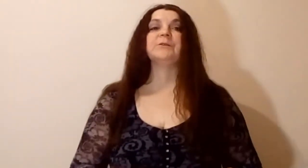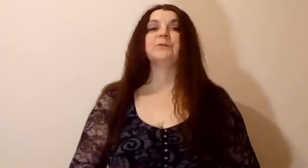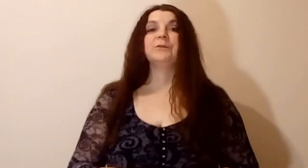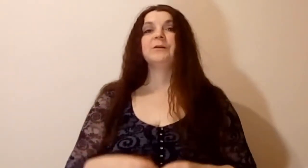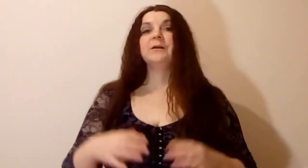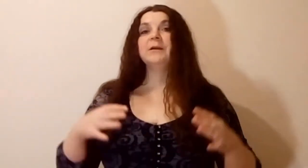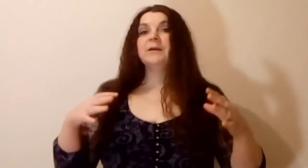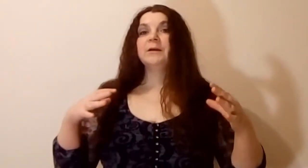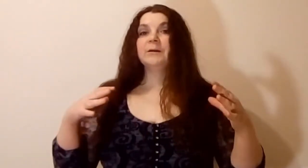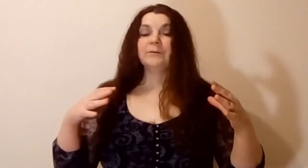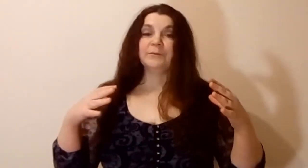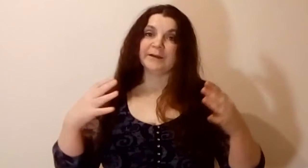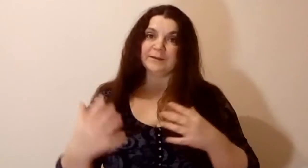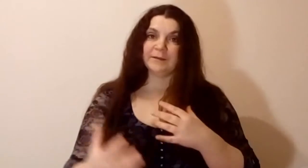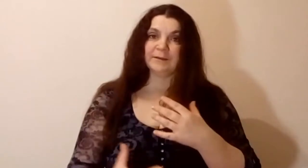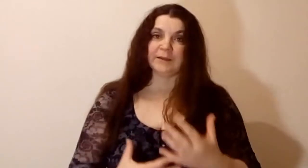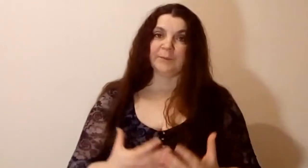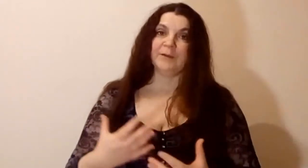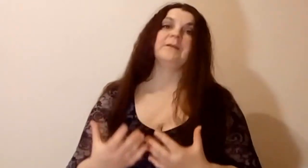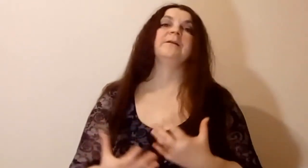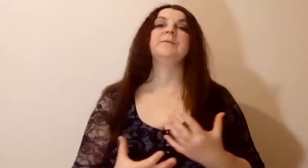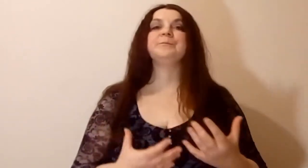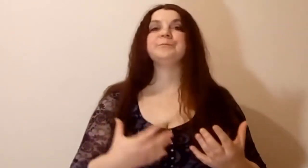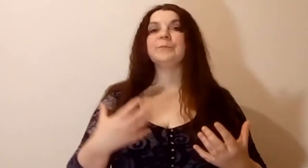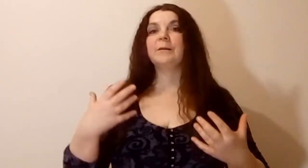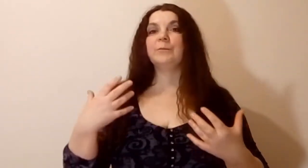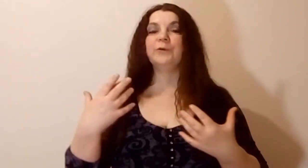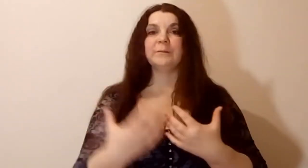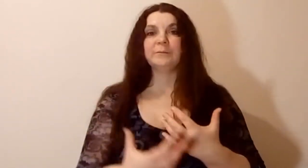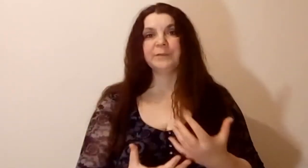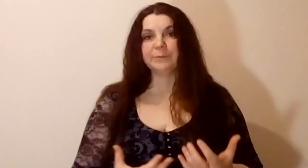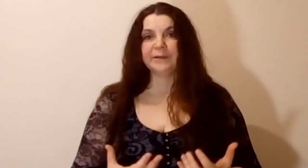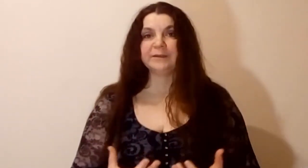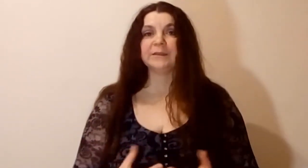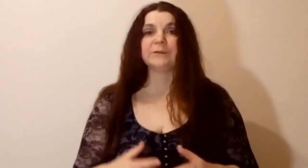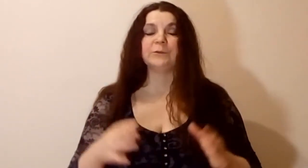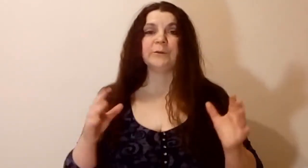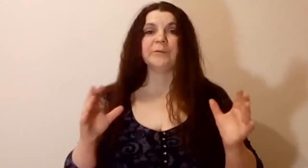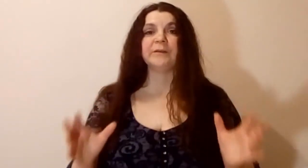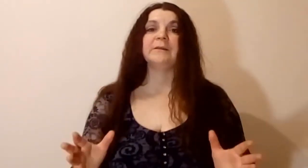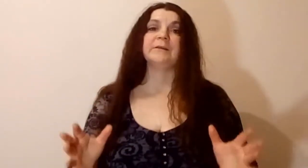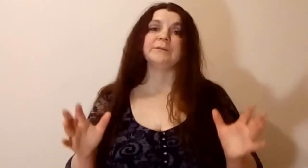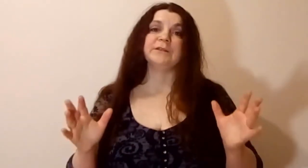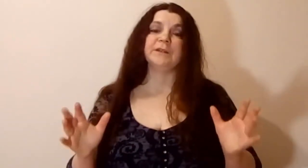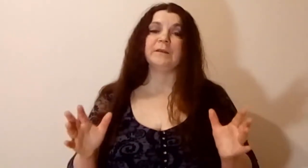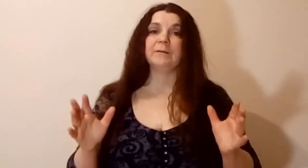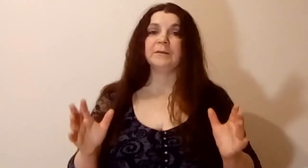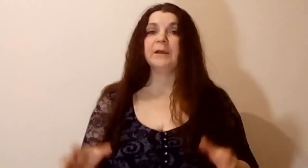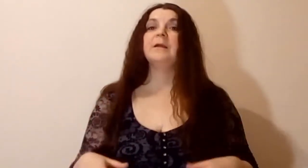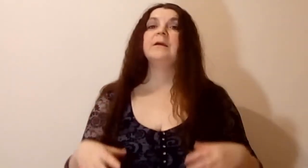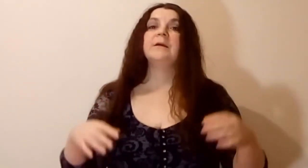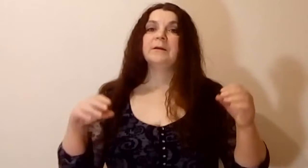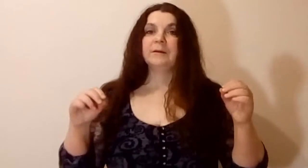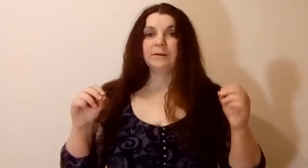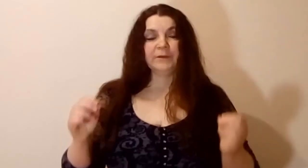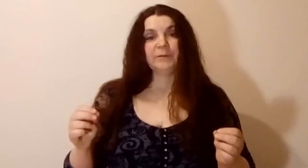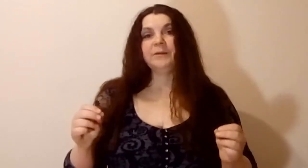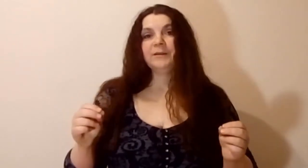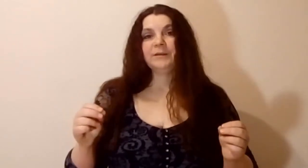то вы хотите там более быть близкой, то обязательно в течение дня возьмите себе